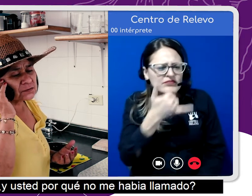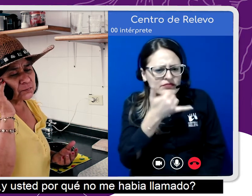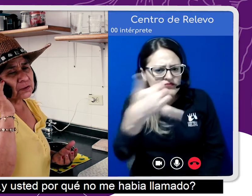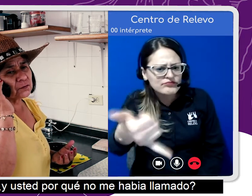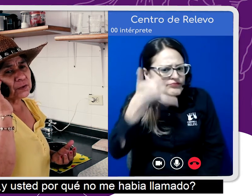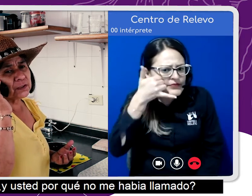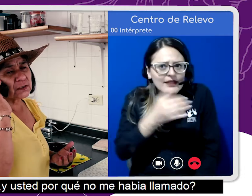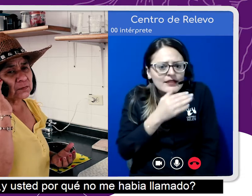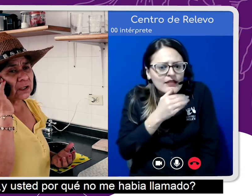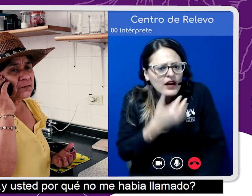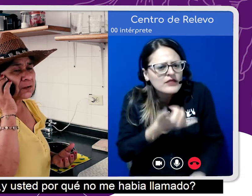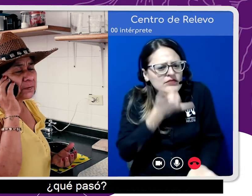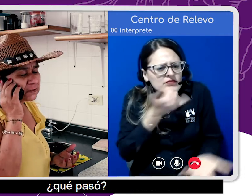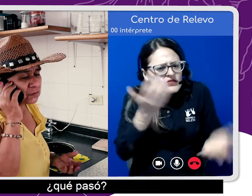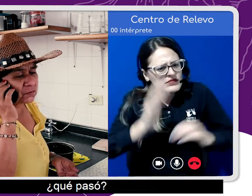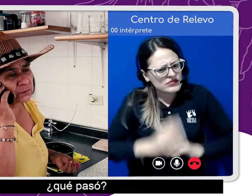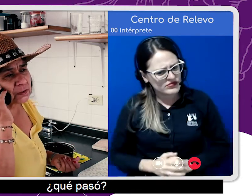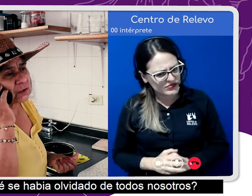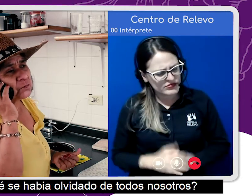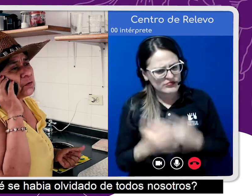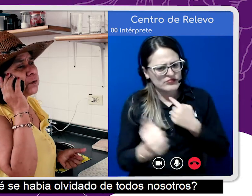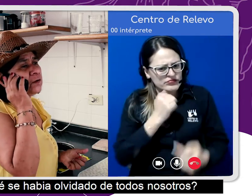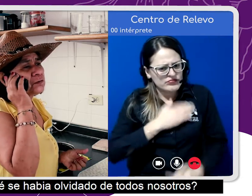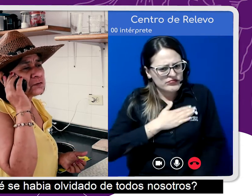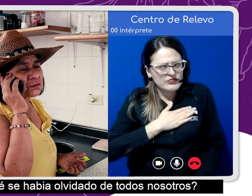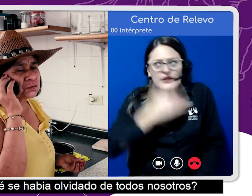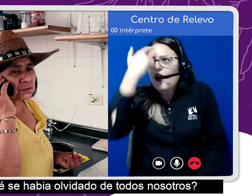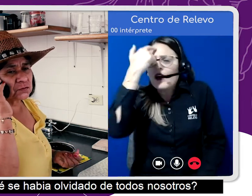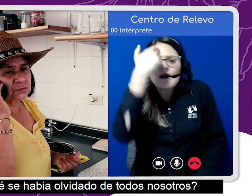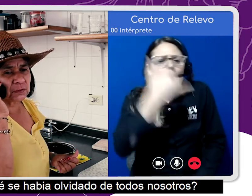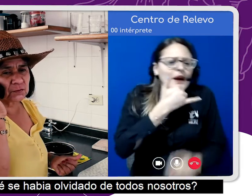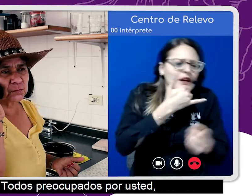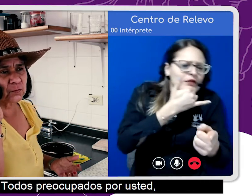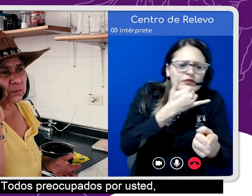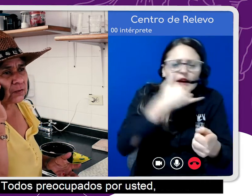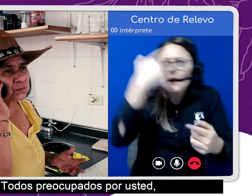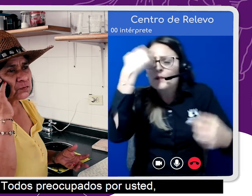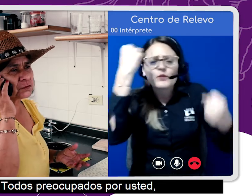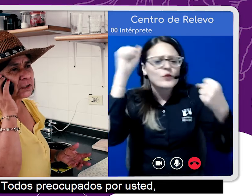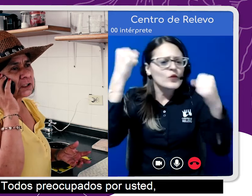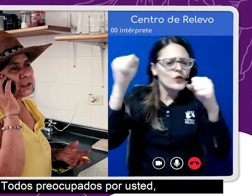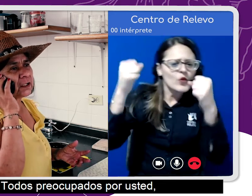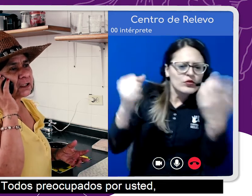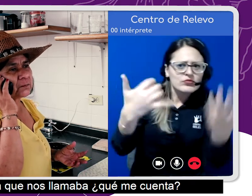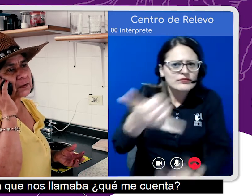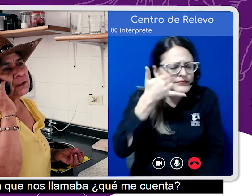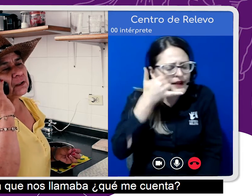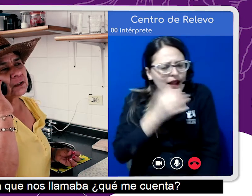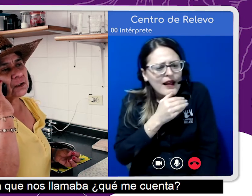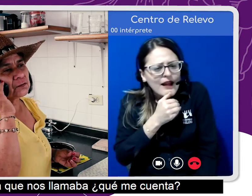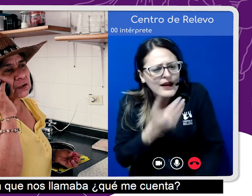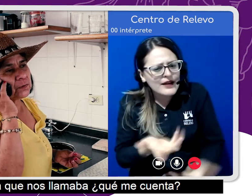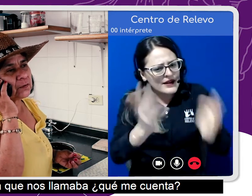Karen dice, ¿por qué no me había llamado? ¿Qué pasó? ¿Por qué se han olvidado de todos nosotros? ¿Vean todos preocupados por usted? Nada que